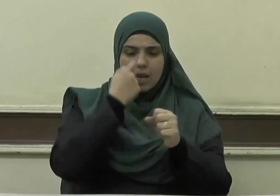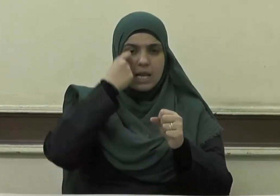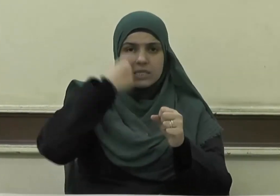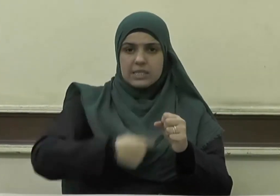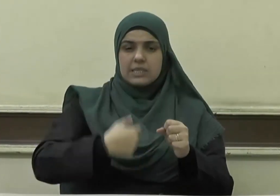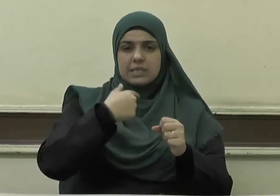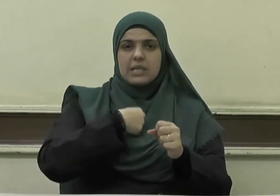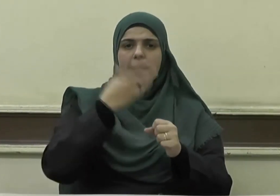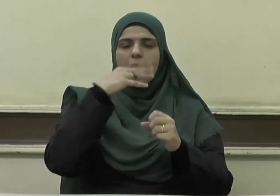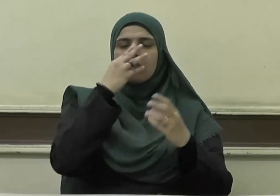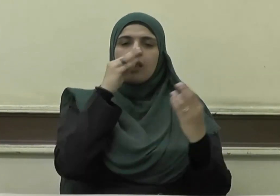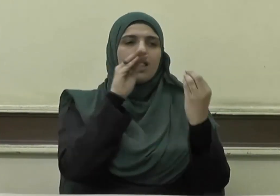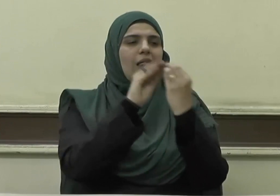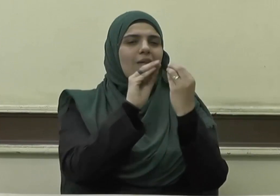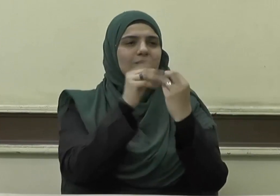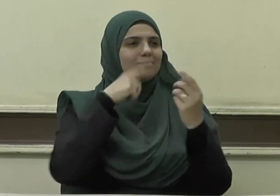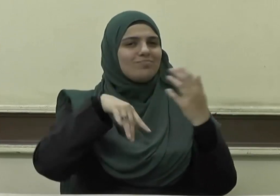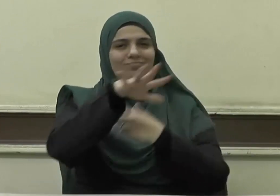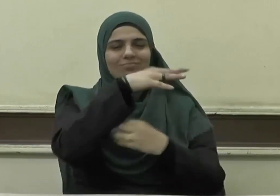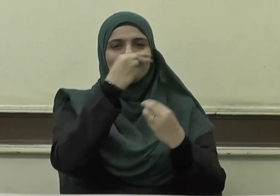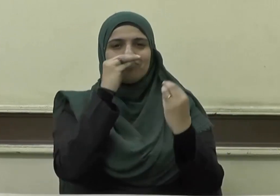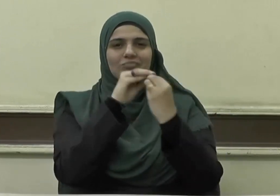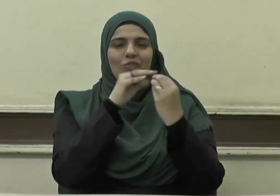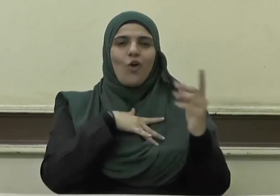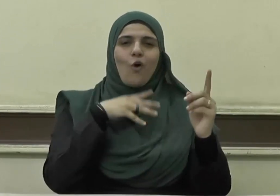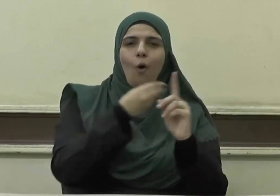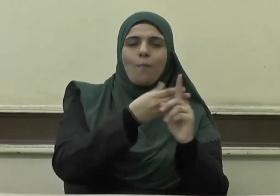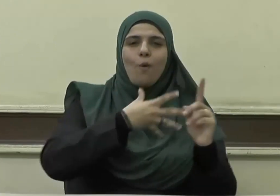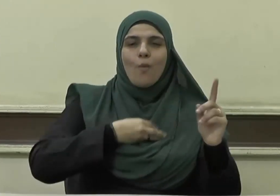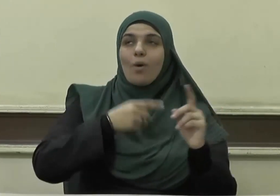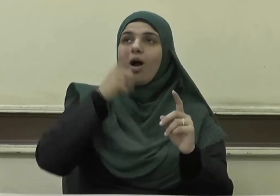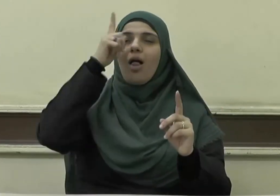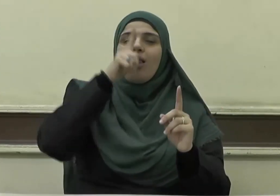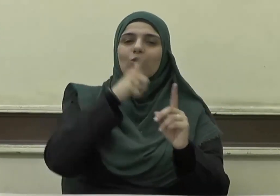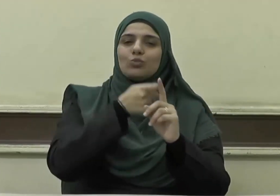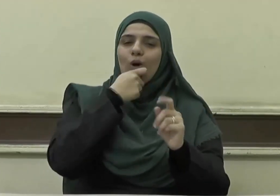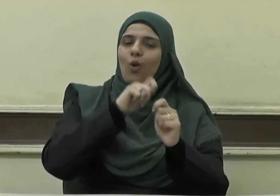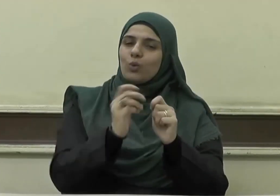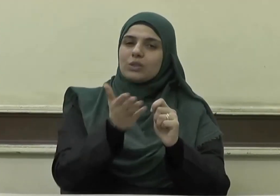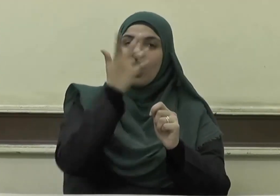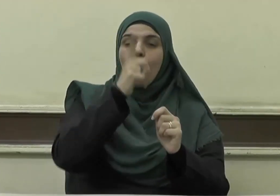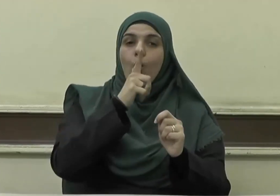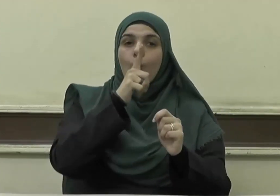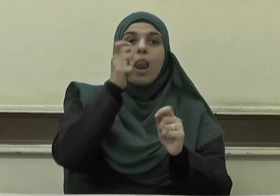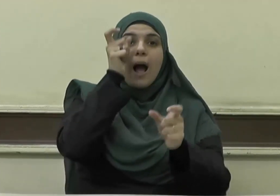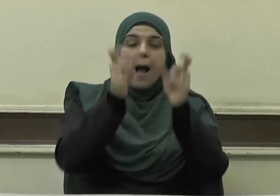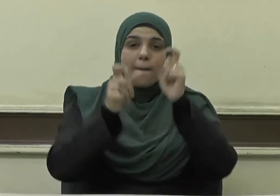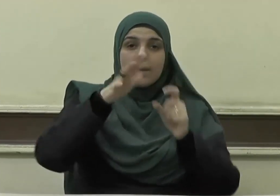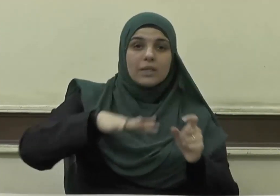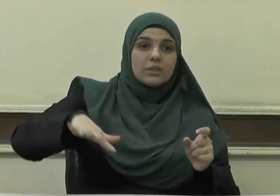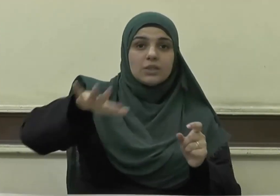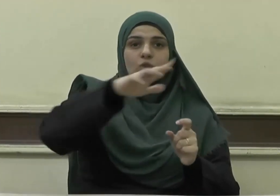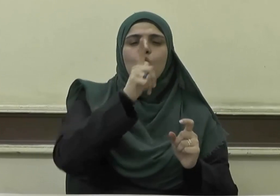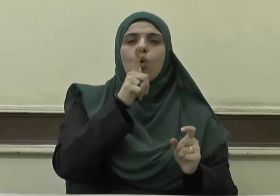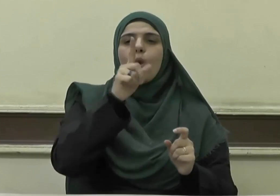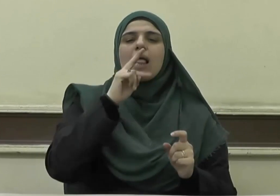يألف ويؤلف قال تعالى وكل عبادي يقول التي هي أحسن